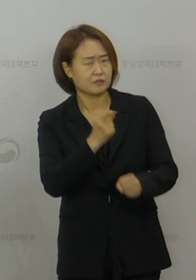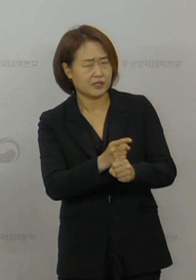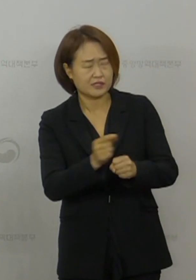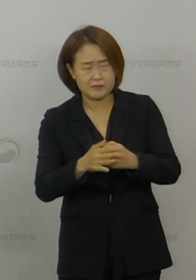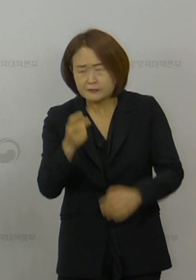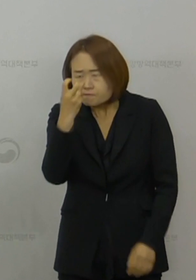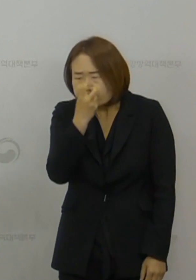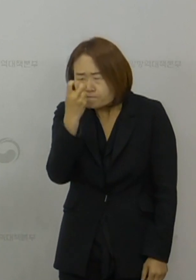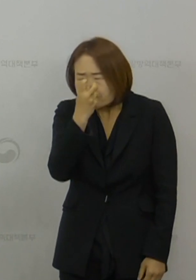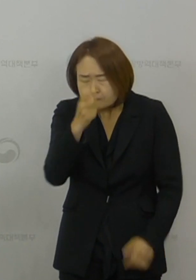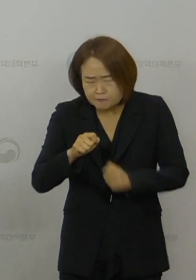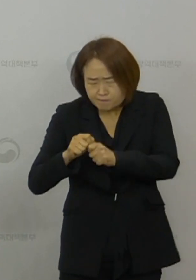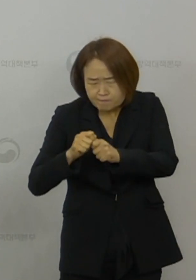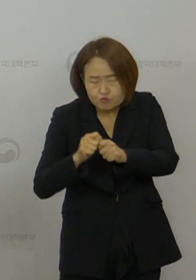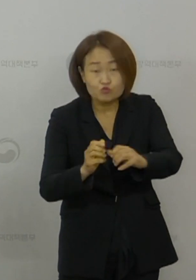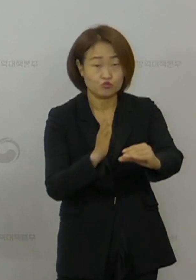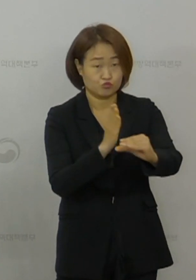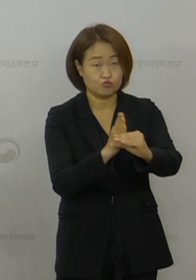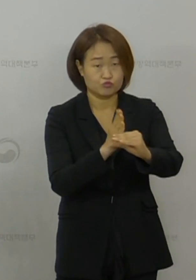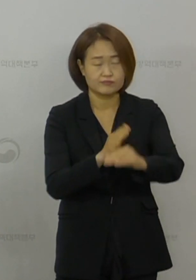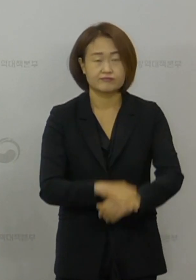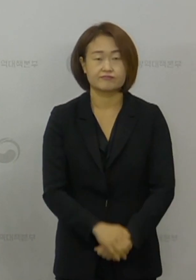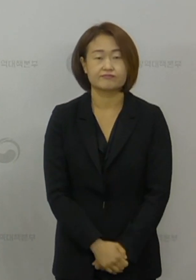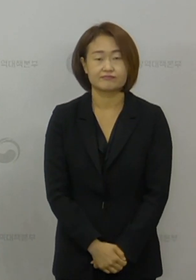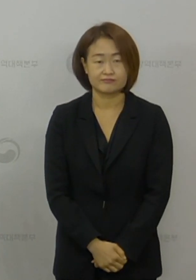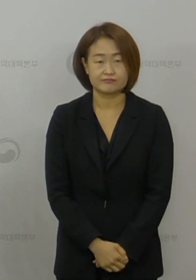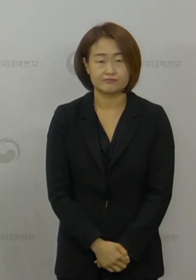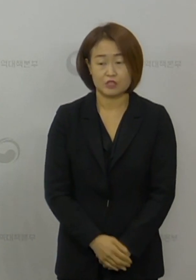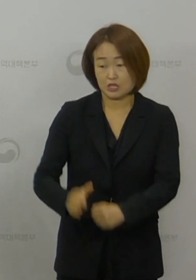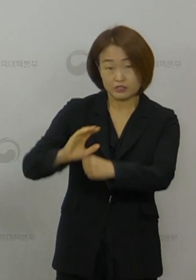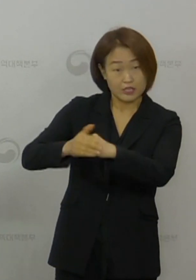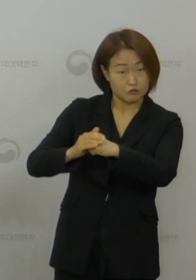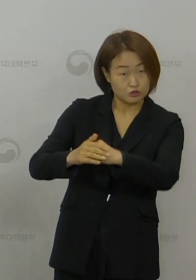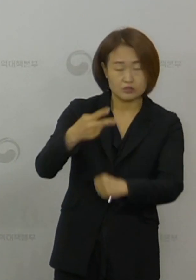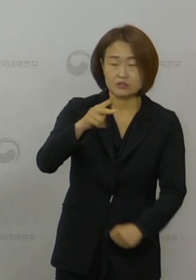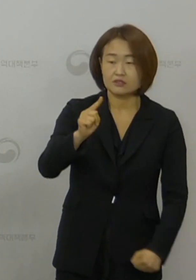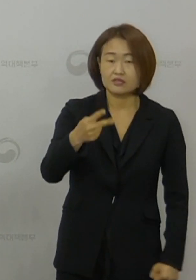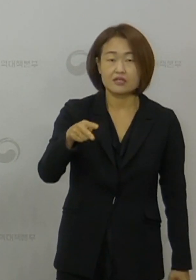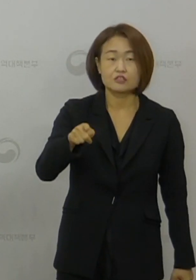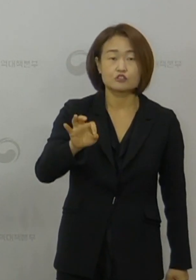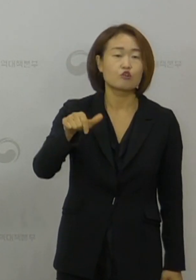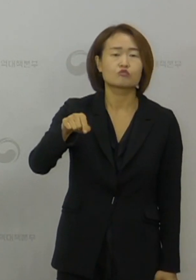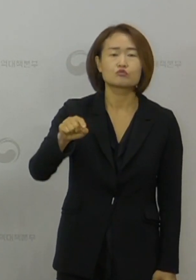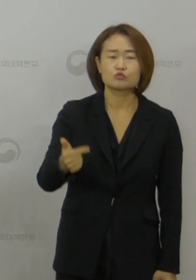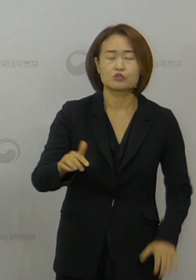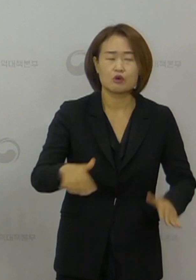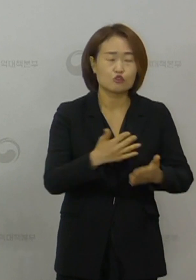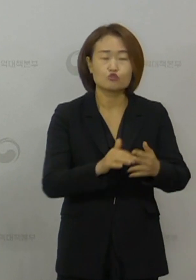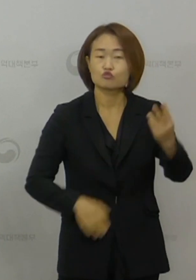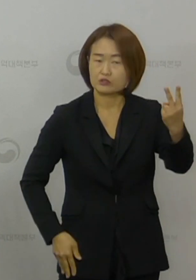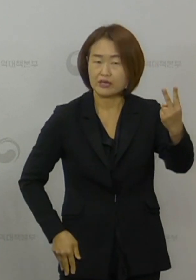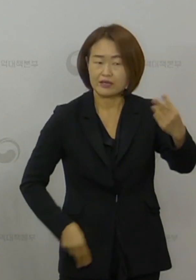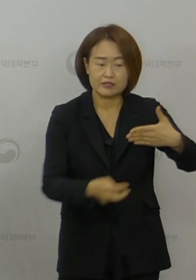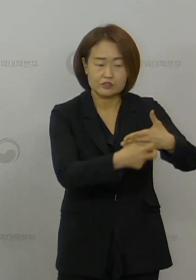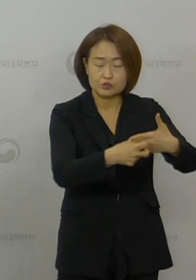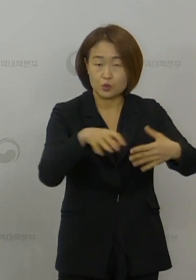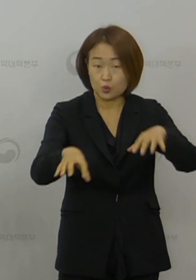진행하고 있습니다. 대구 달성군에 소재한 2개의 의료기관에서